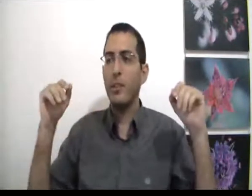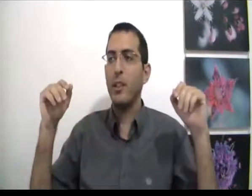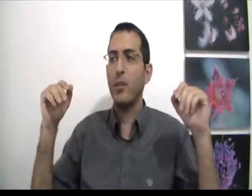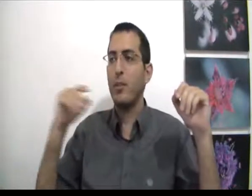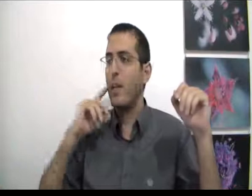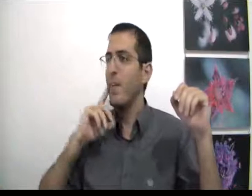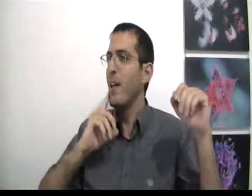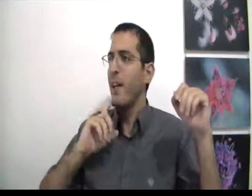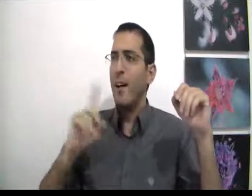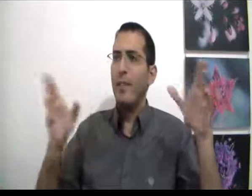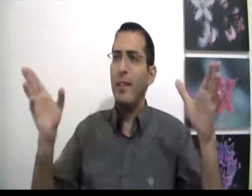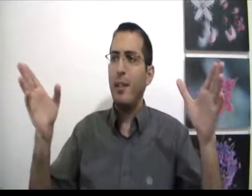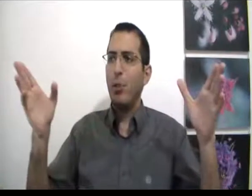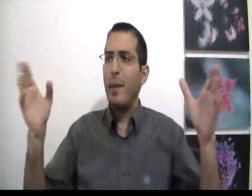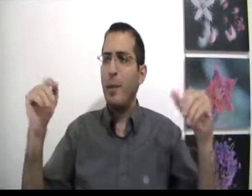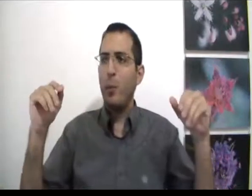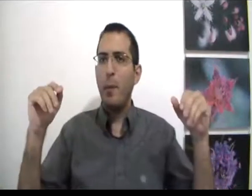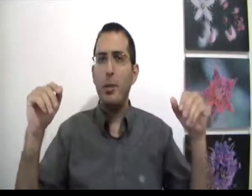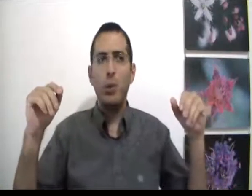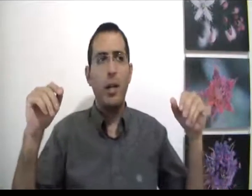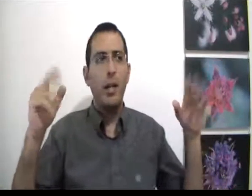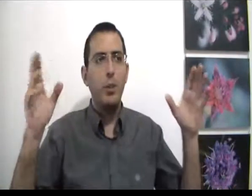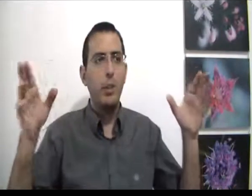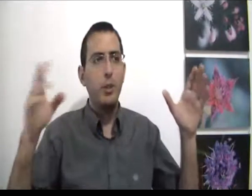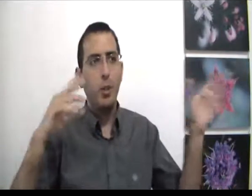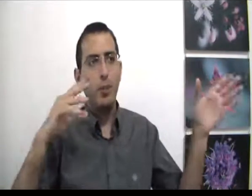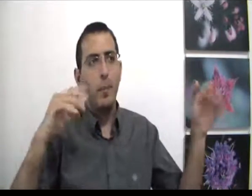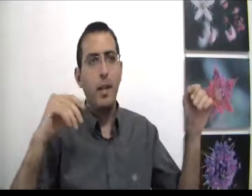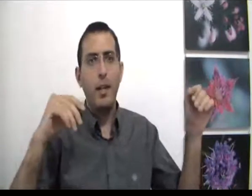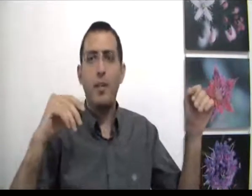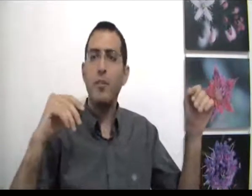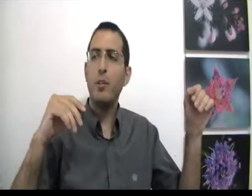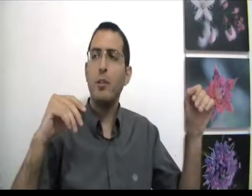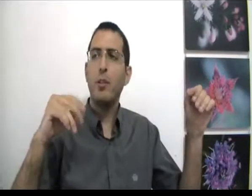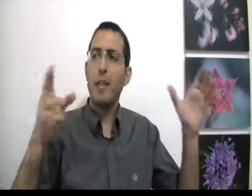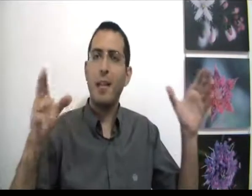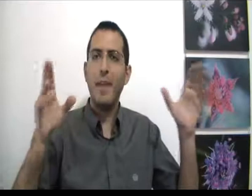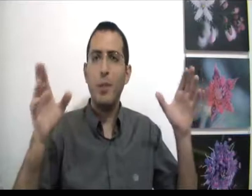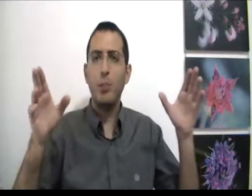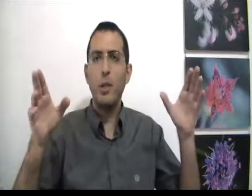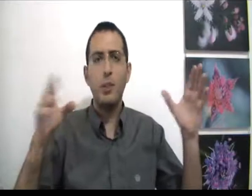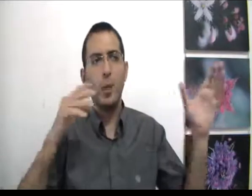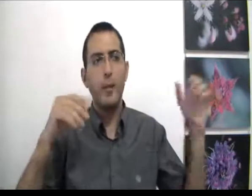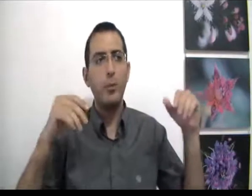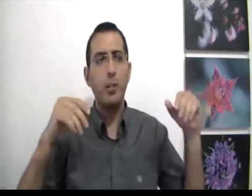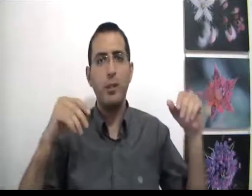שדרך לא נכונה אבל אני אתן לדוגמה מהדוגמה מהשואה היהודים שאלו אותם על הרכבות בהתחלה הם היו בטוחים כשהם הולכים למצוא עבודה